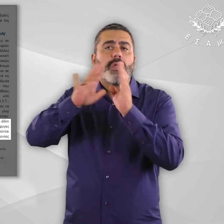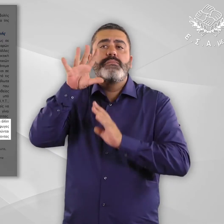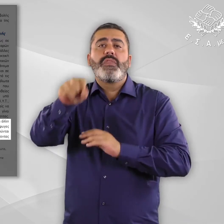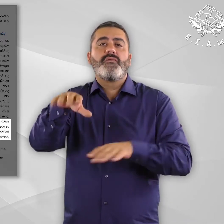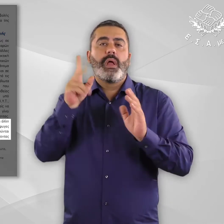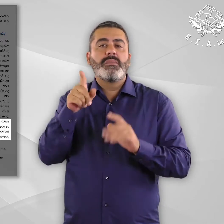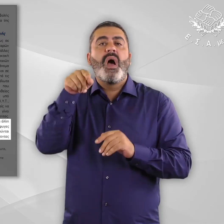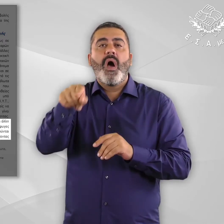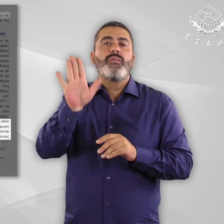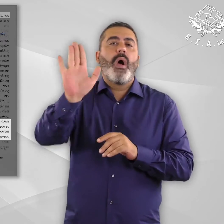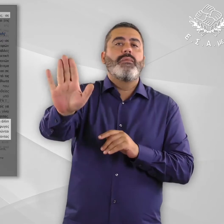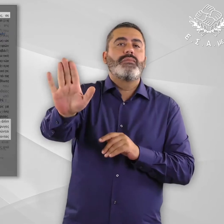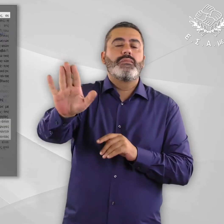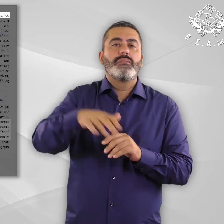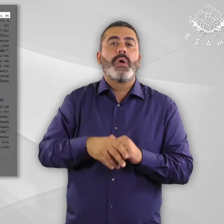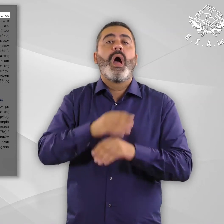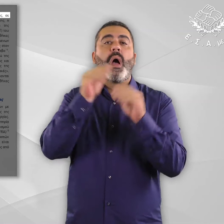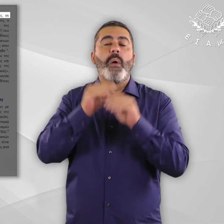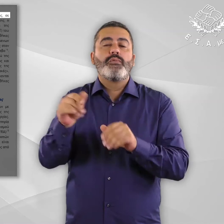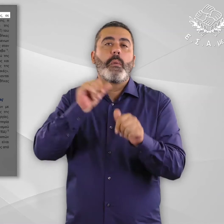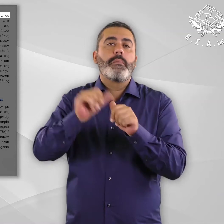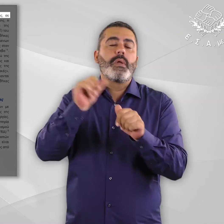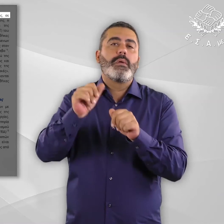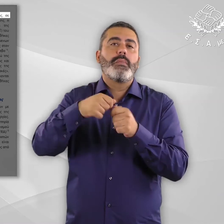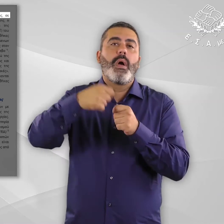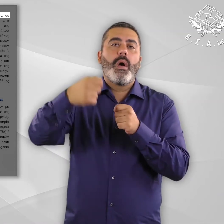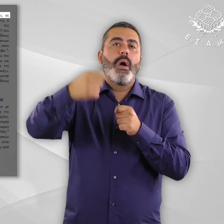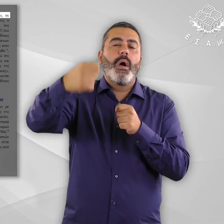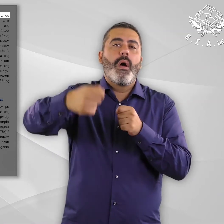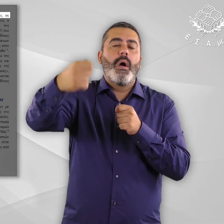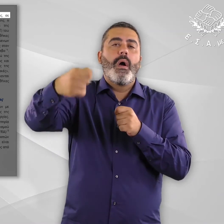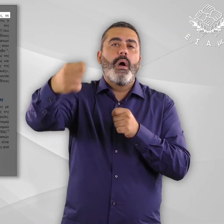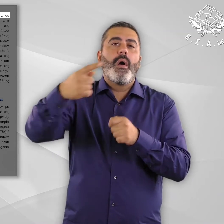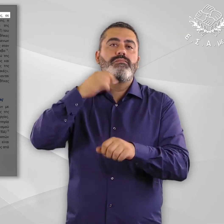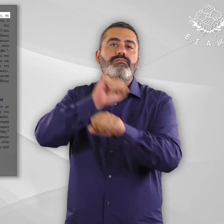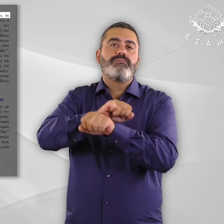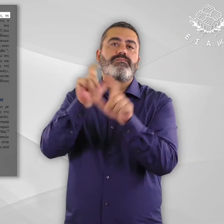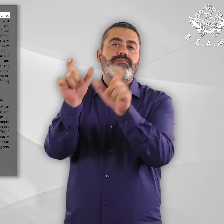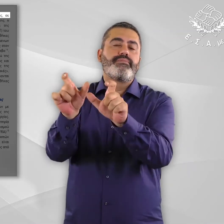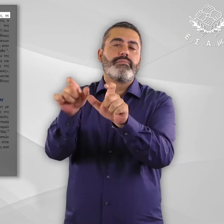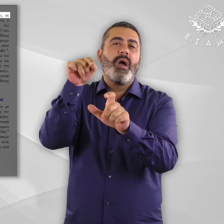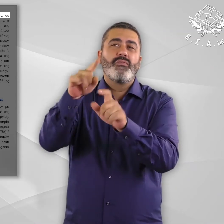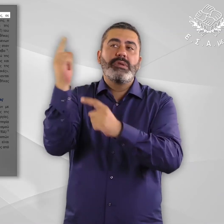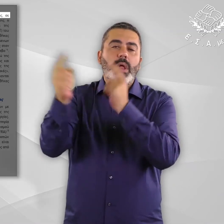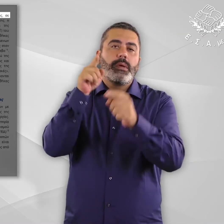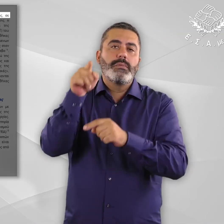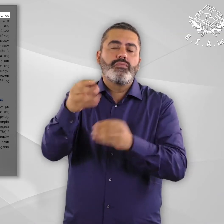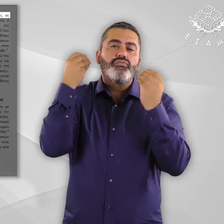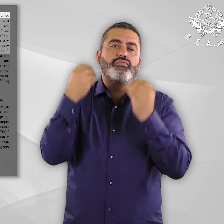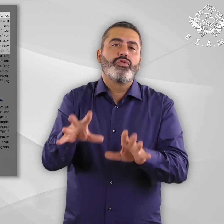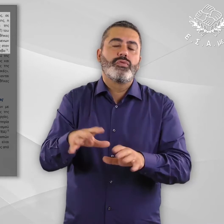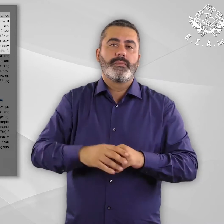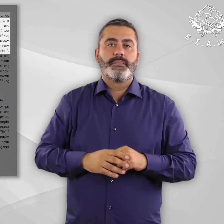ειδικευμένο προσωπικό, παραμένοντας έτσι για μεγαλύτερα διαστήματα υποκαθεστώς κράτησης σε απάνθρωπές συνθήκες